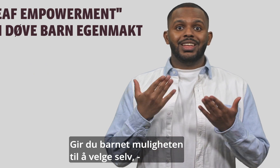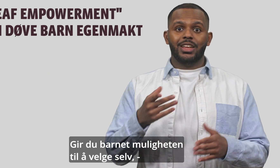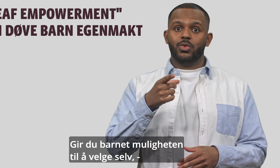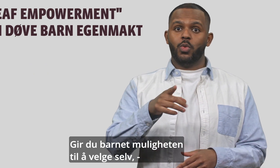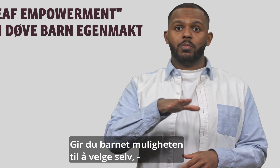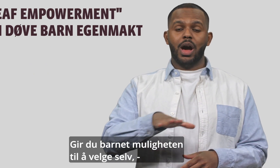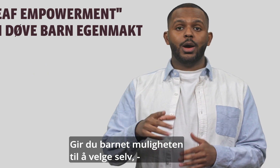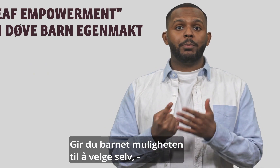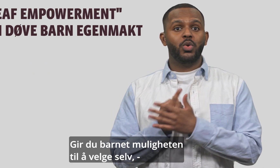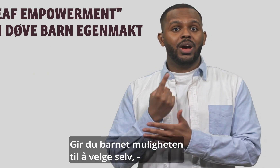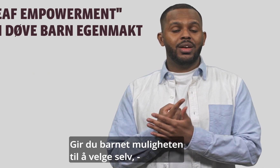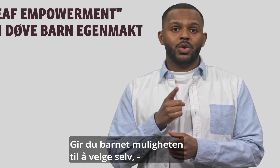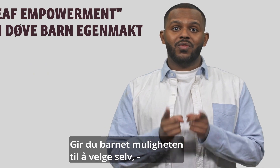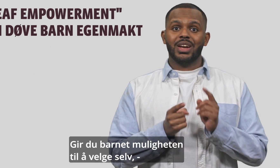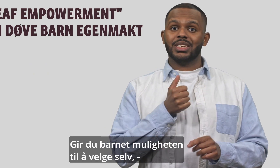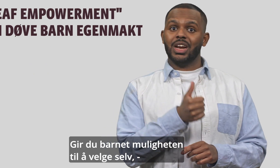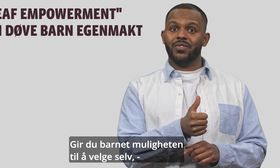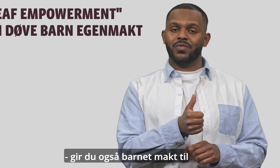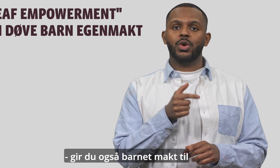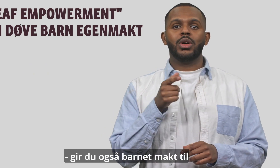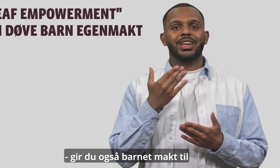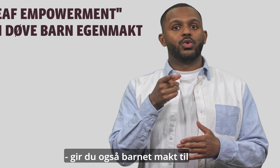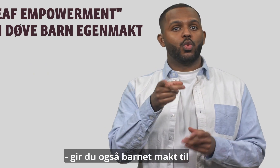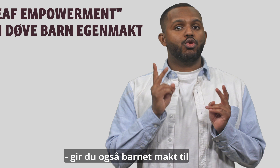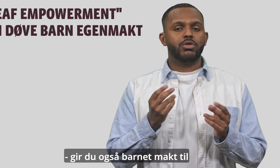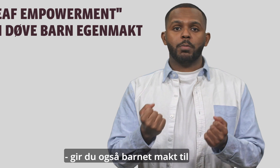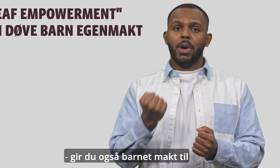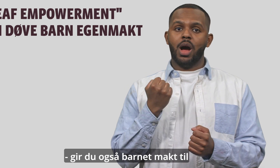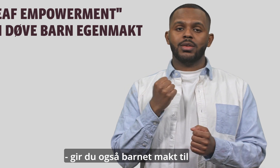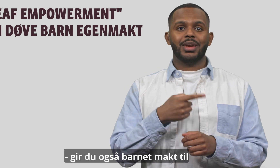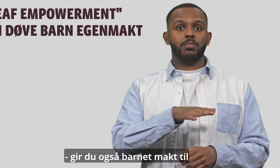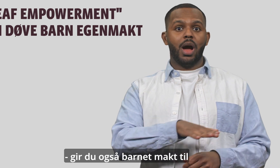Gir du barnet muligheten til å velge selv? 39. Gir du også barnet makt til?